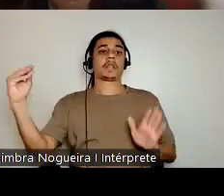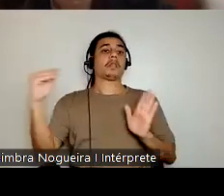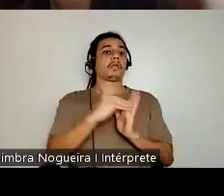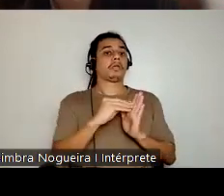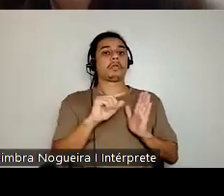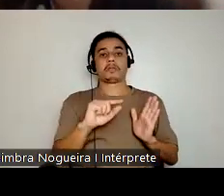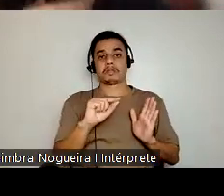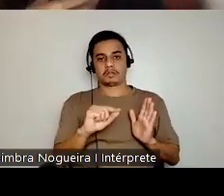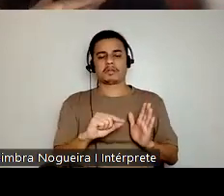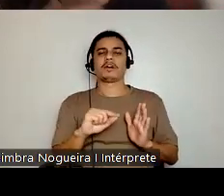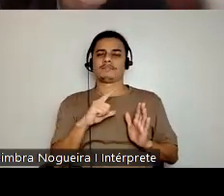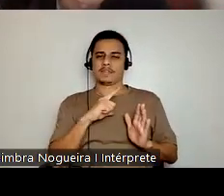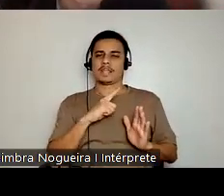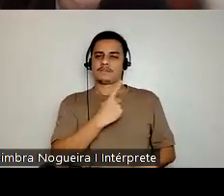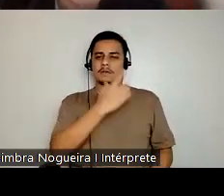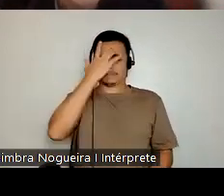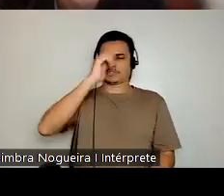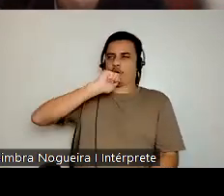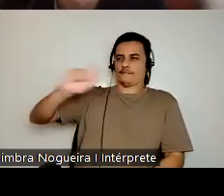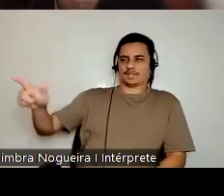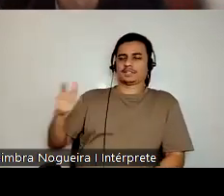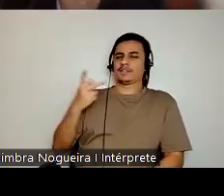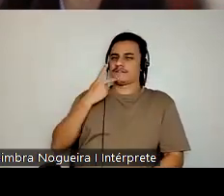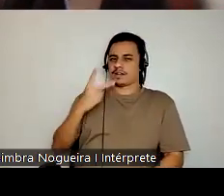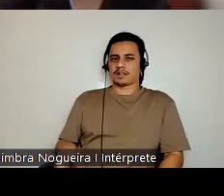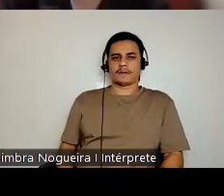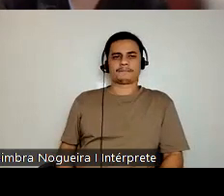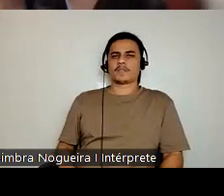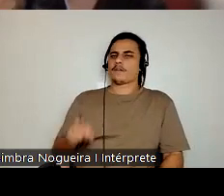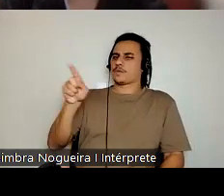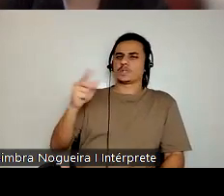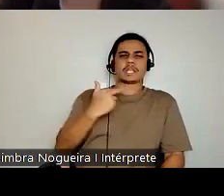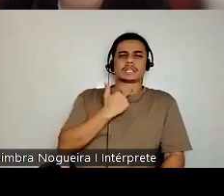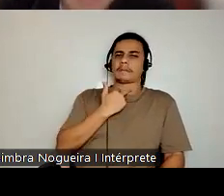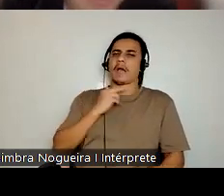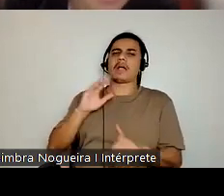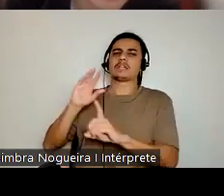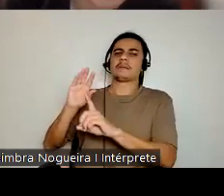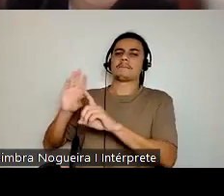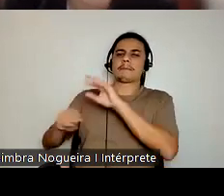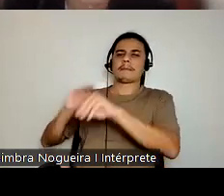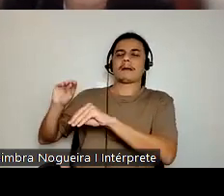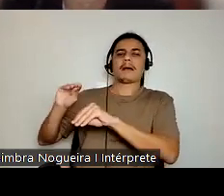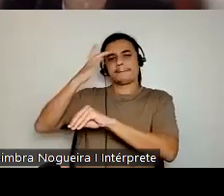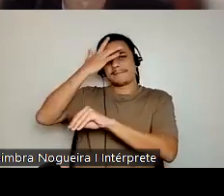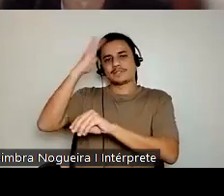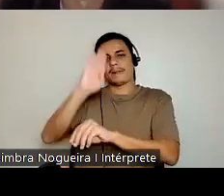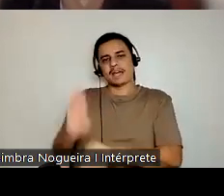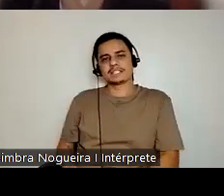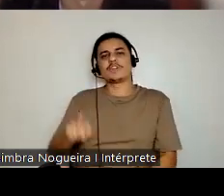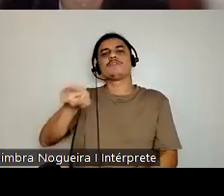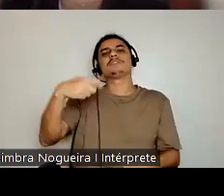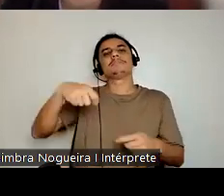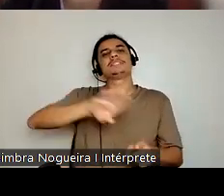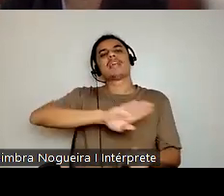um ofensor, ele disse você não devia estar molestando brasileiros, devia estar no Japão onde é seu